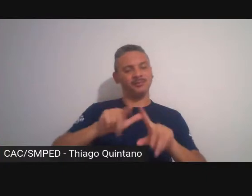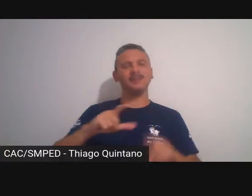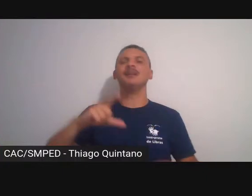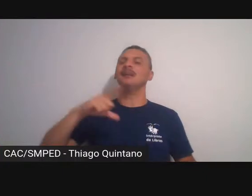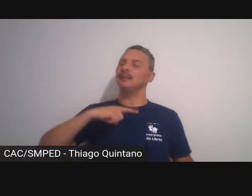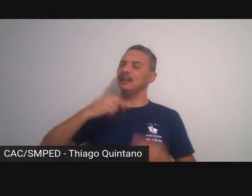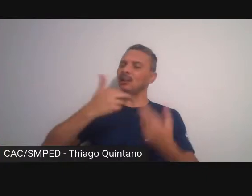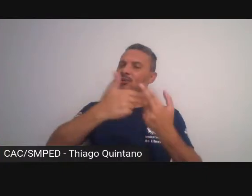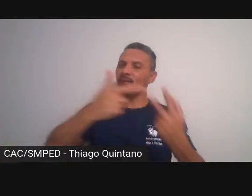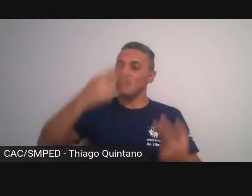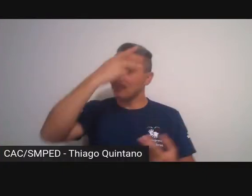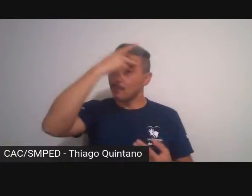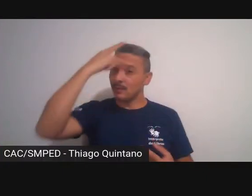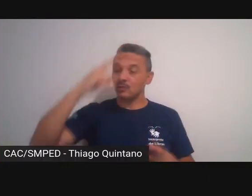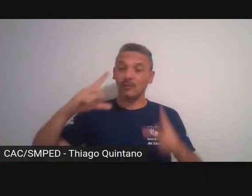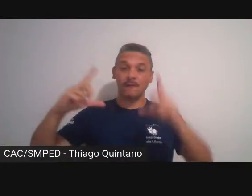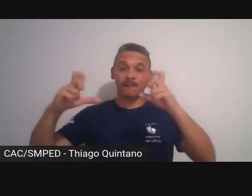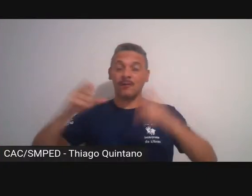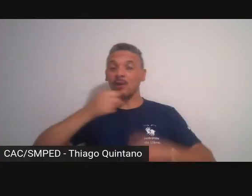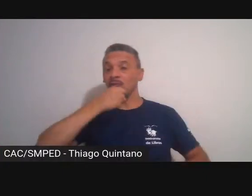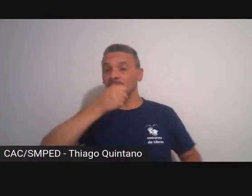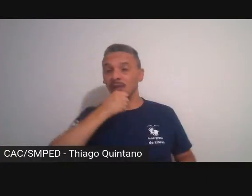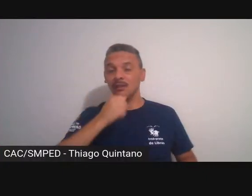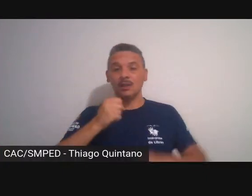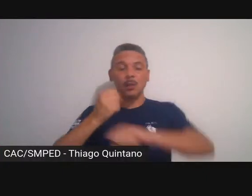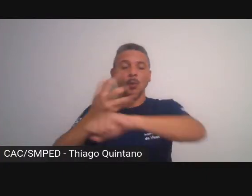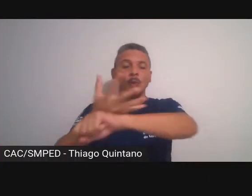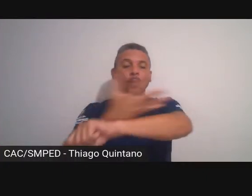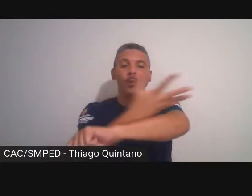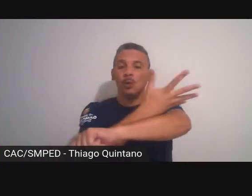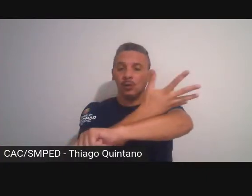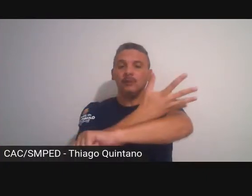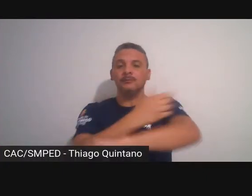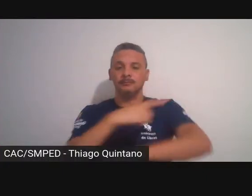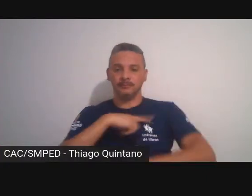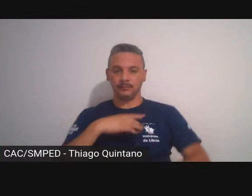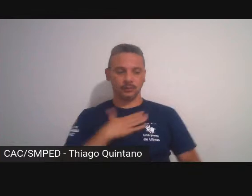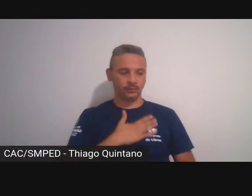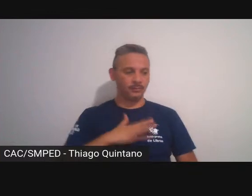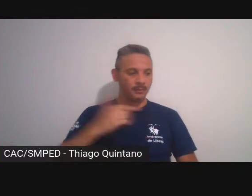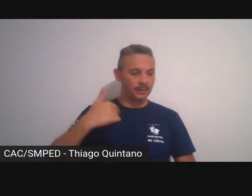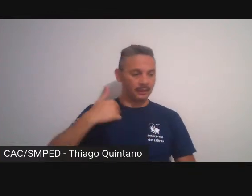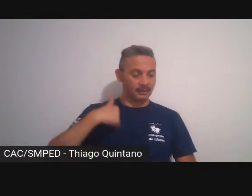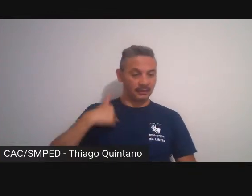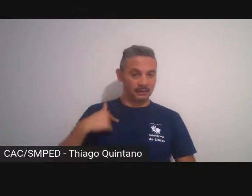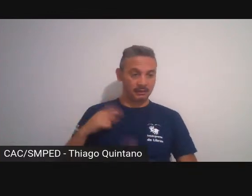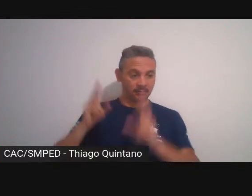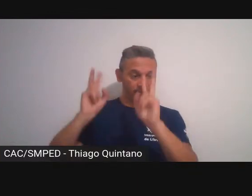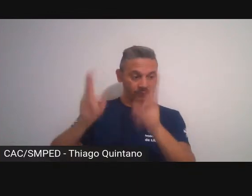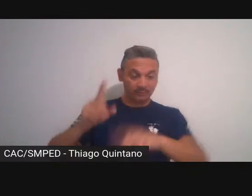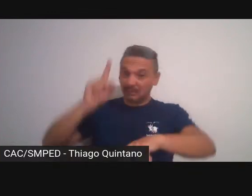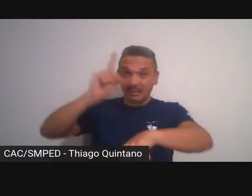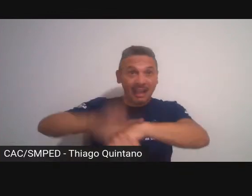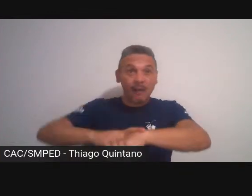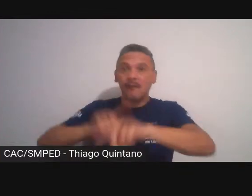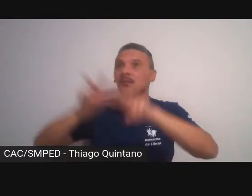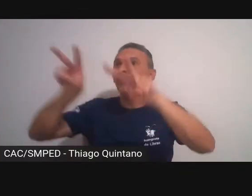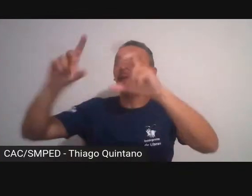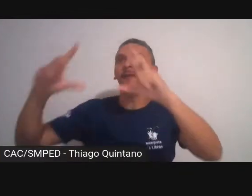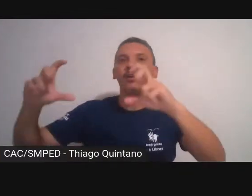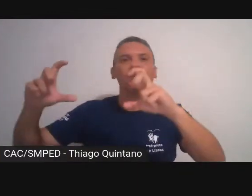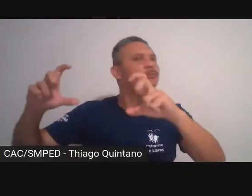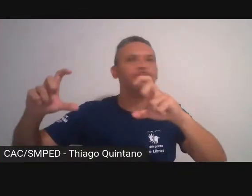foto jornalistas que me que me emocionam mas eu não sou eu não sou um fotógrafo de instante né tanto que